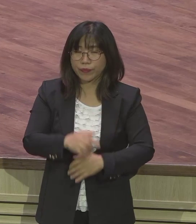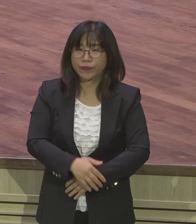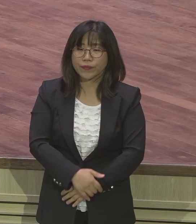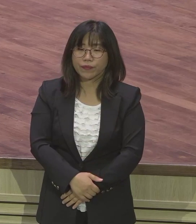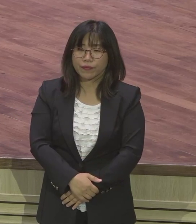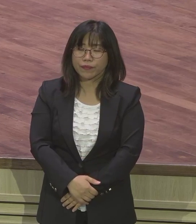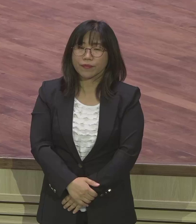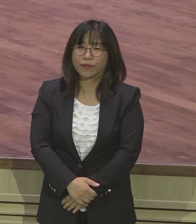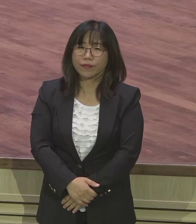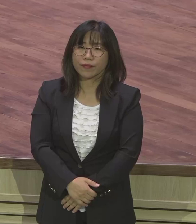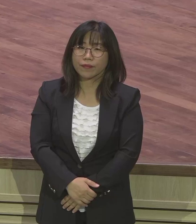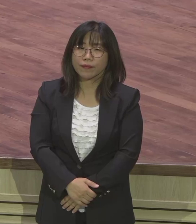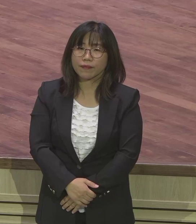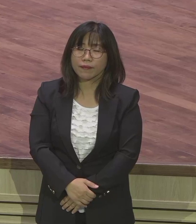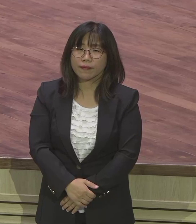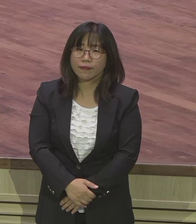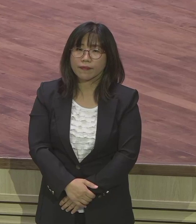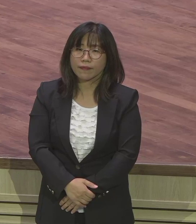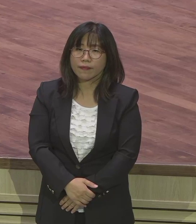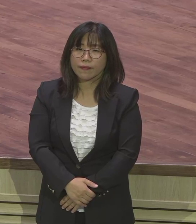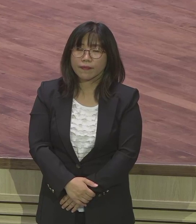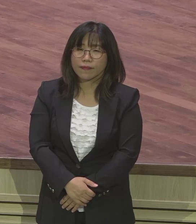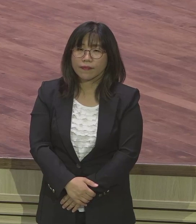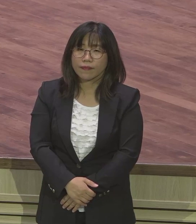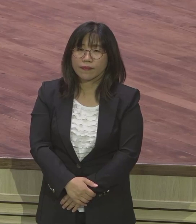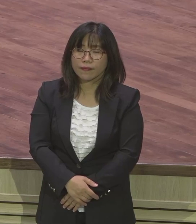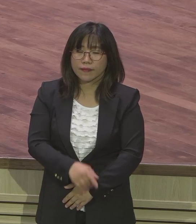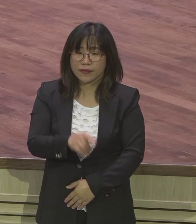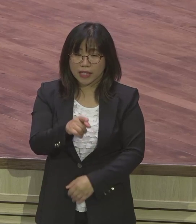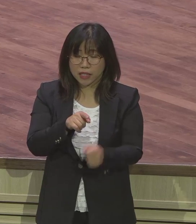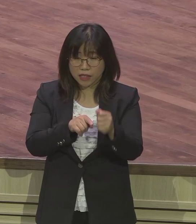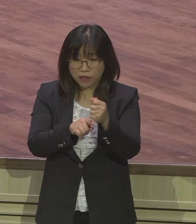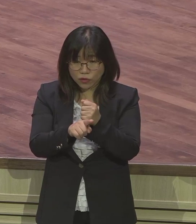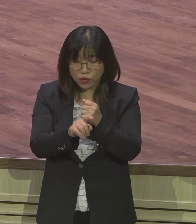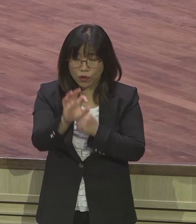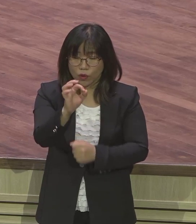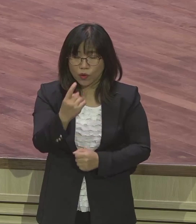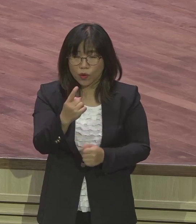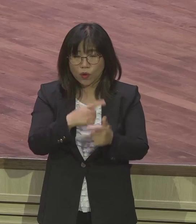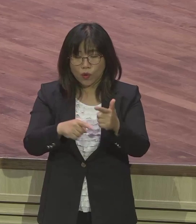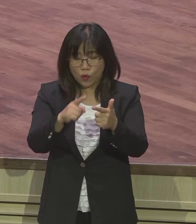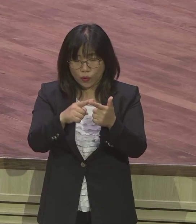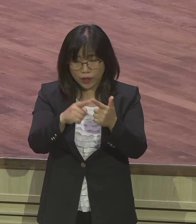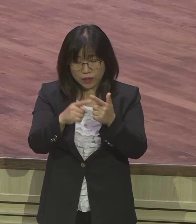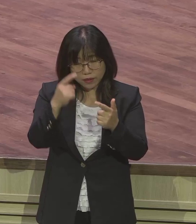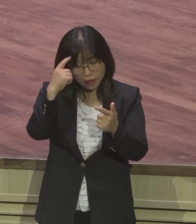이렇게 한 본질적 이유가 뭐냐 하면요 이 오난의 생각 속에 물질 문제예요 물질 문제